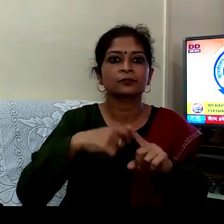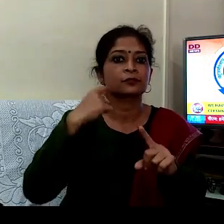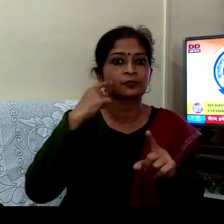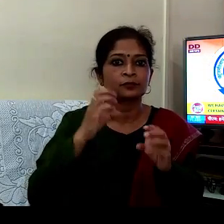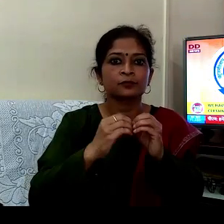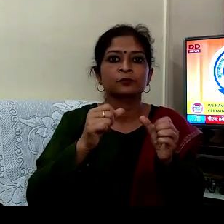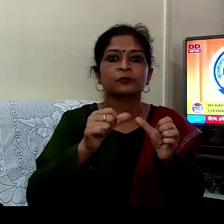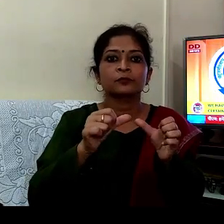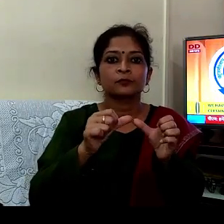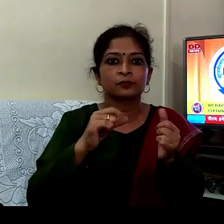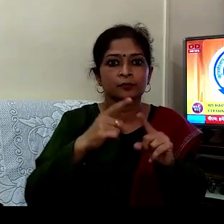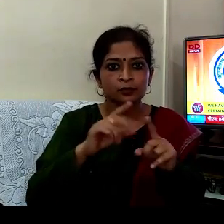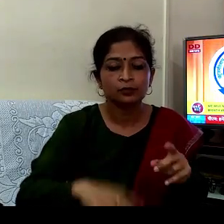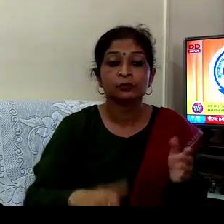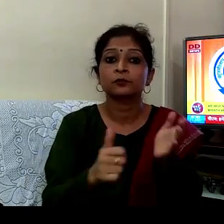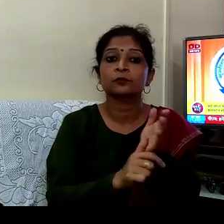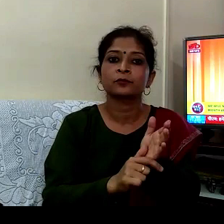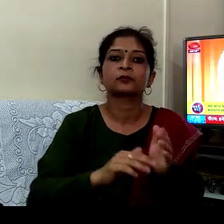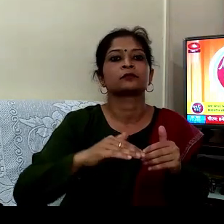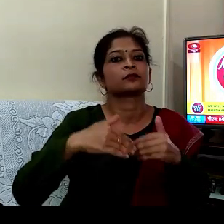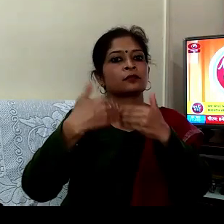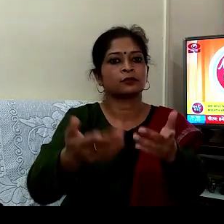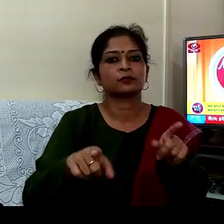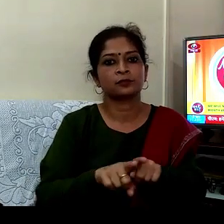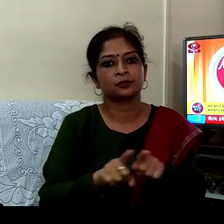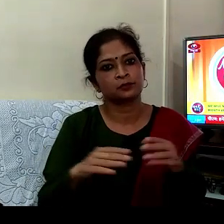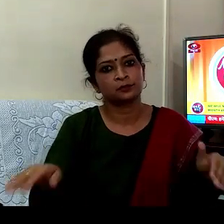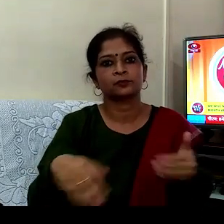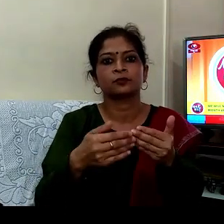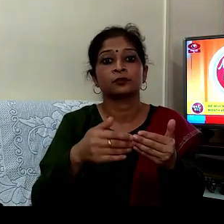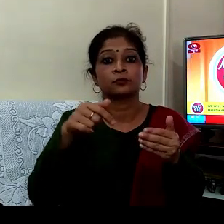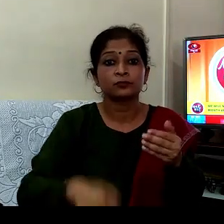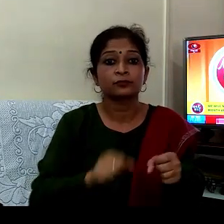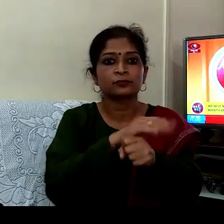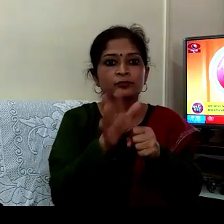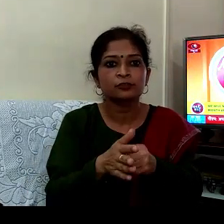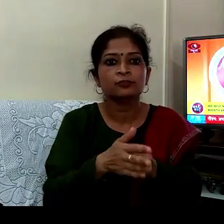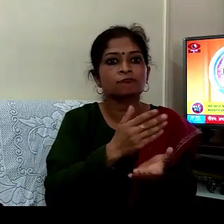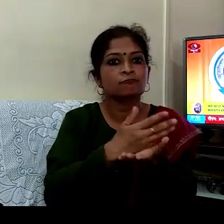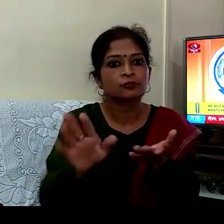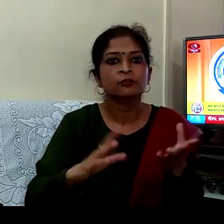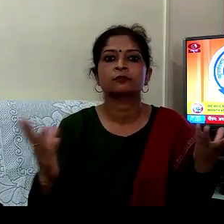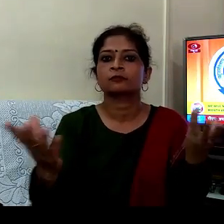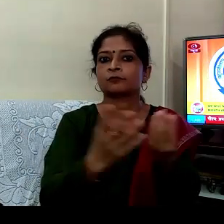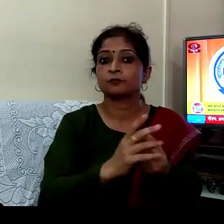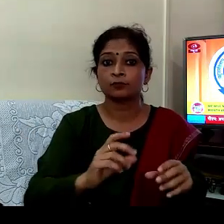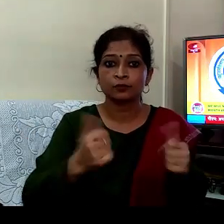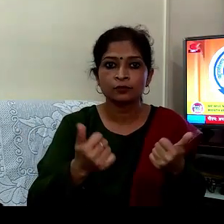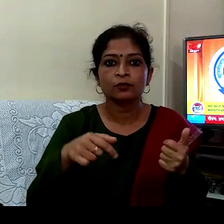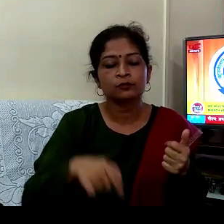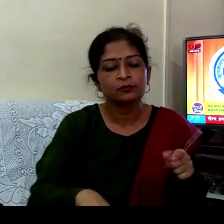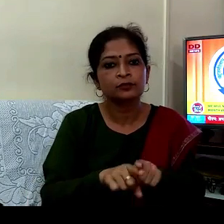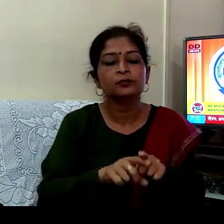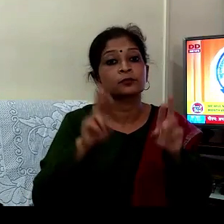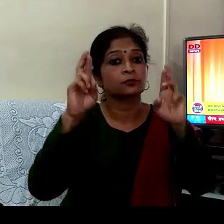گے اور تب تک اس سنکٹوں کو مہات کرنے میں ہم سفل ہو بھی جائے اسی ایک